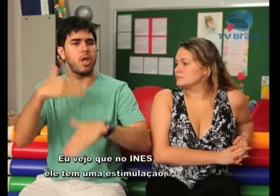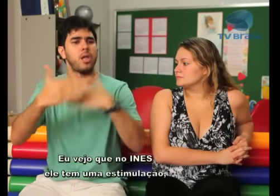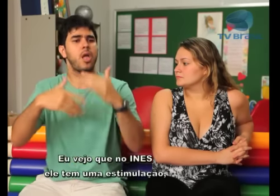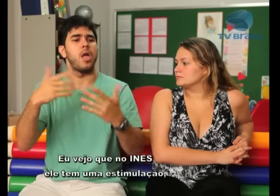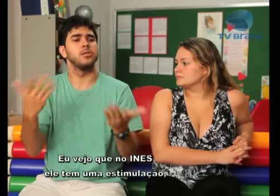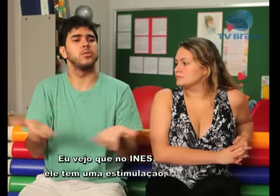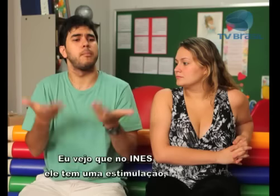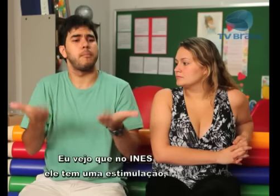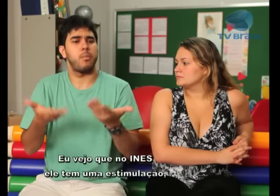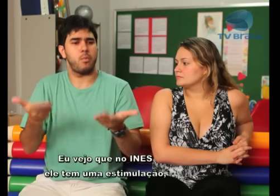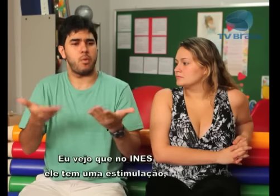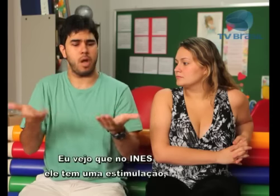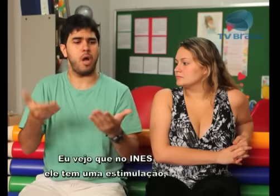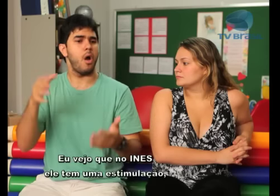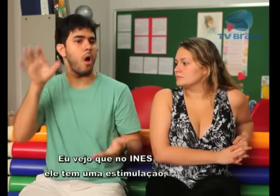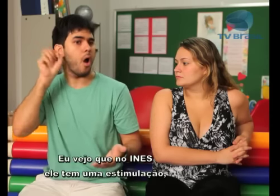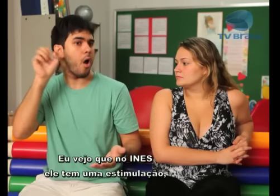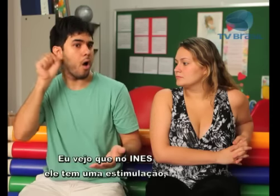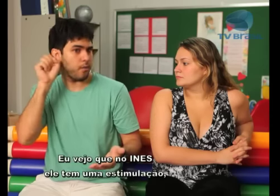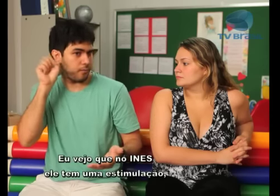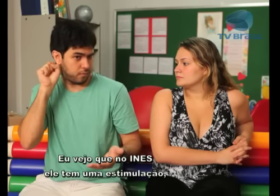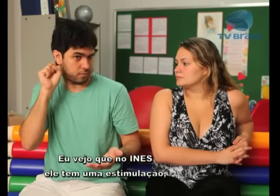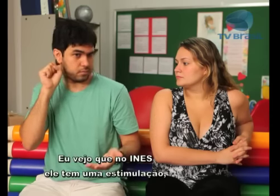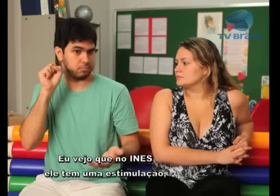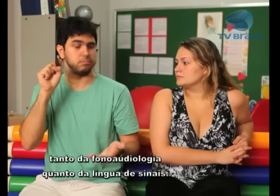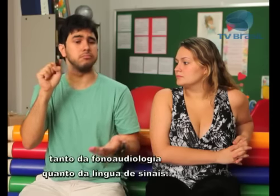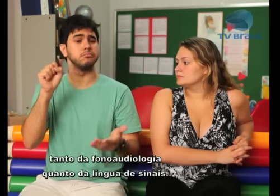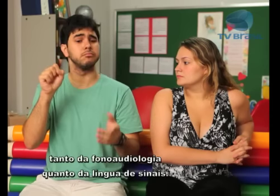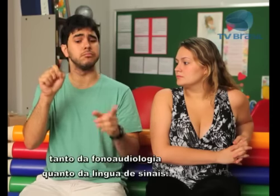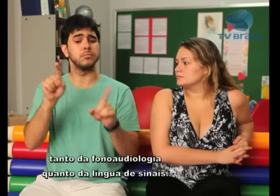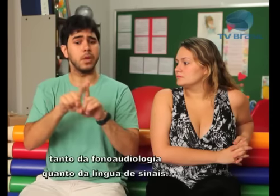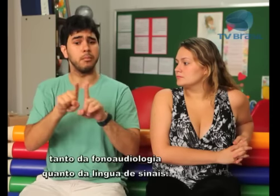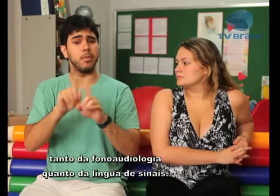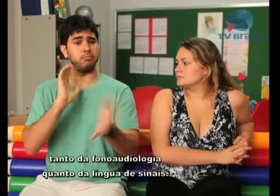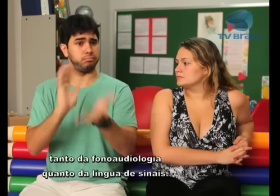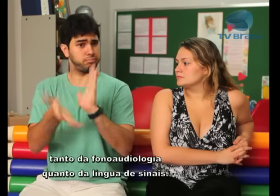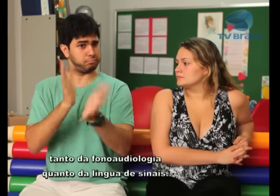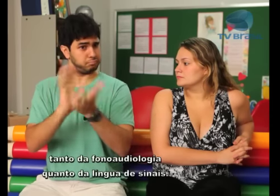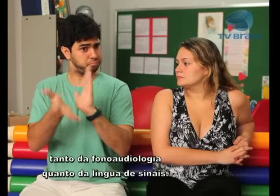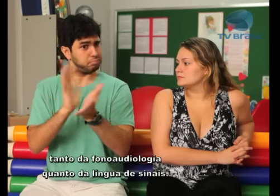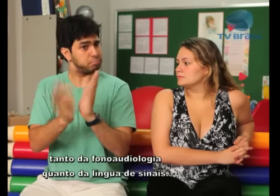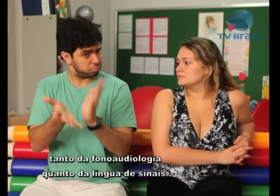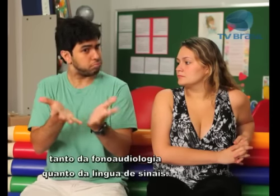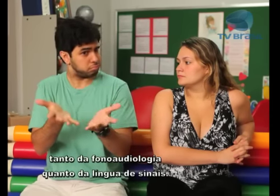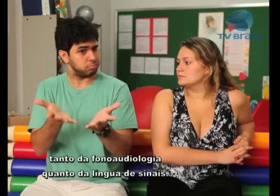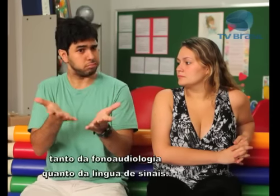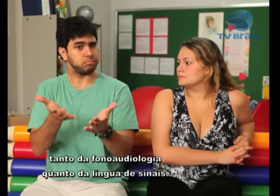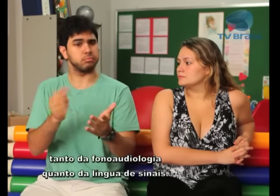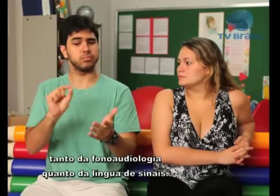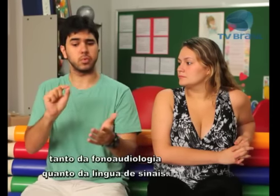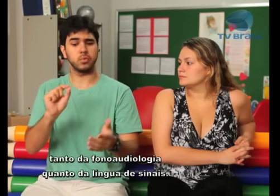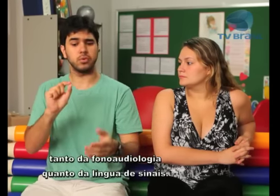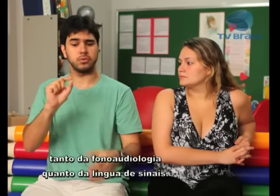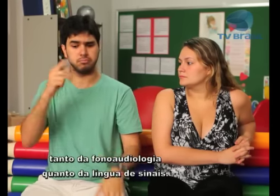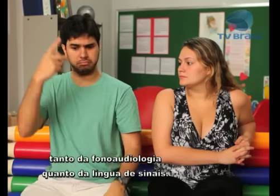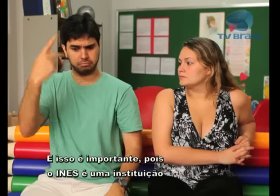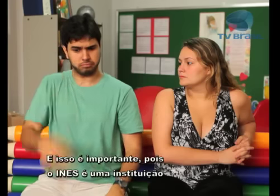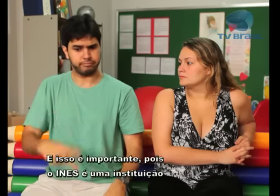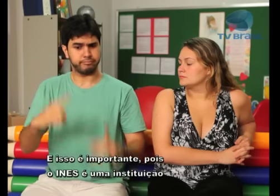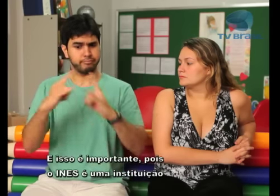Eu vejo que aqui no Ines ele tem uma estimulação, né? Tanto da fonodiologia quanto da língua de sinais. E isso é muito